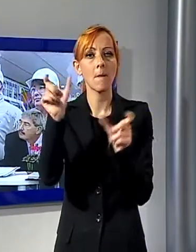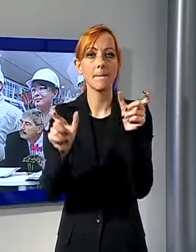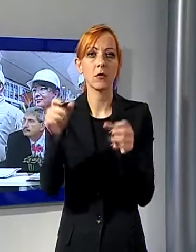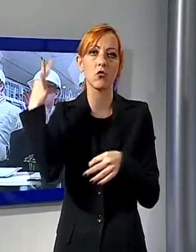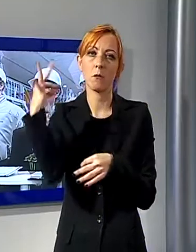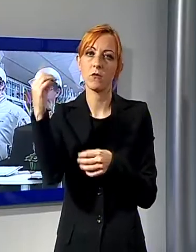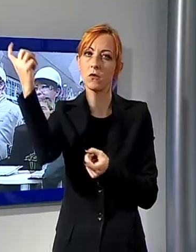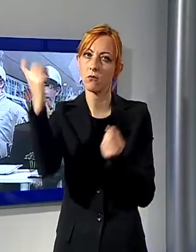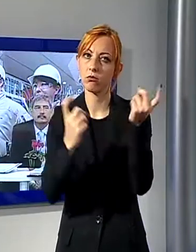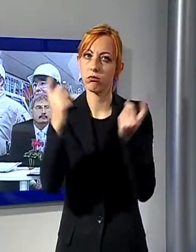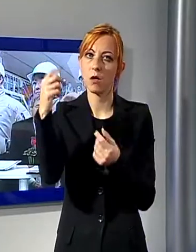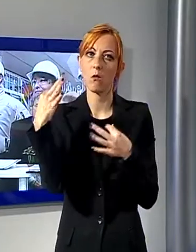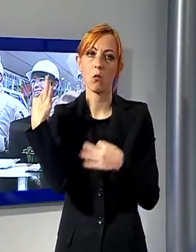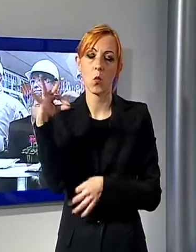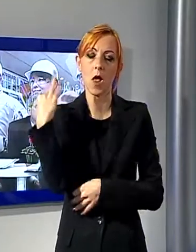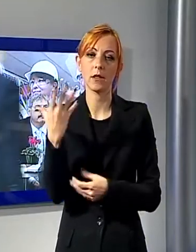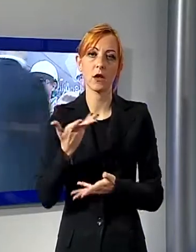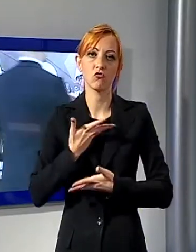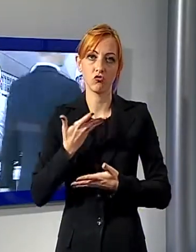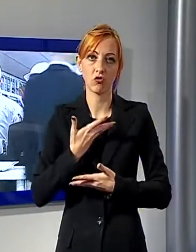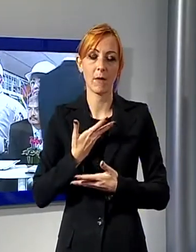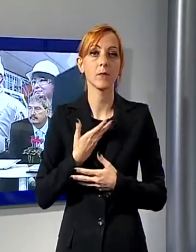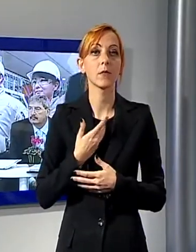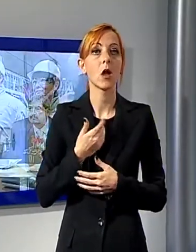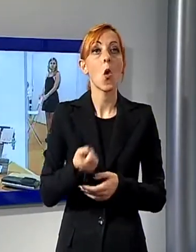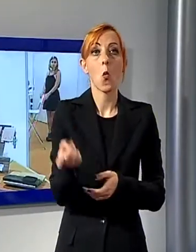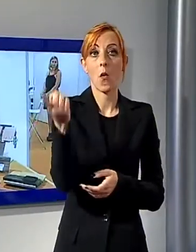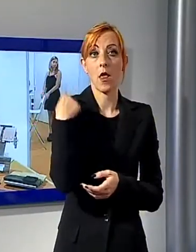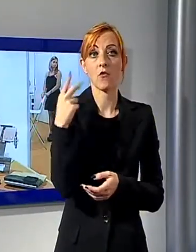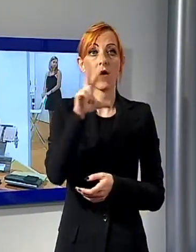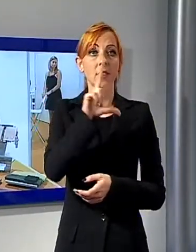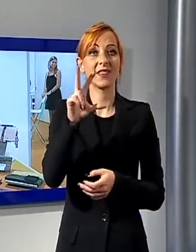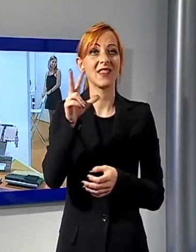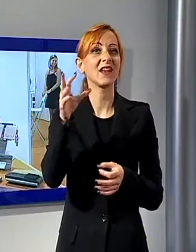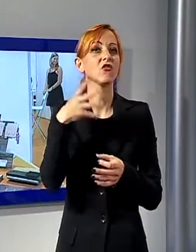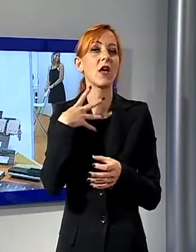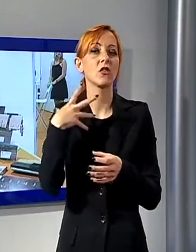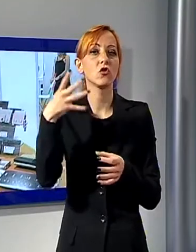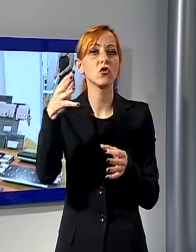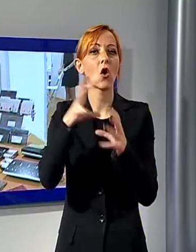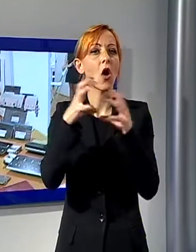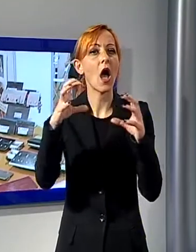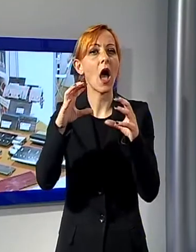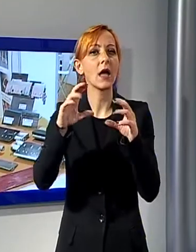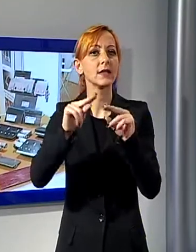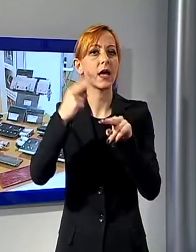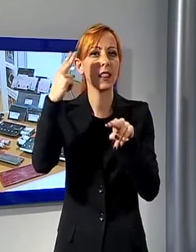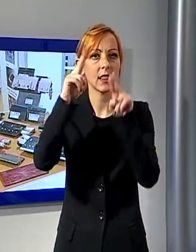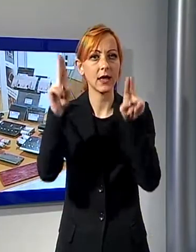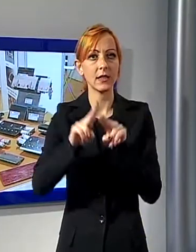anno furono 300 le aziende internazionali a inviare al MIAC i propri tecnici. Accanto alla mostra espositiva sono in